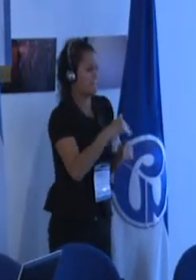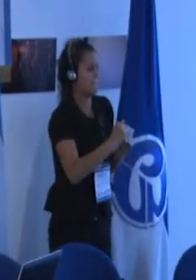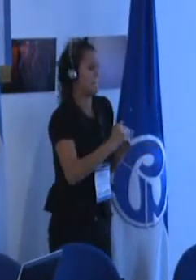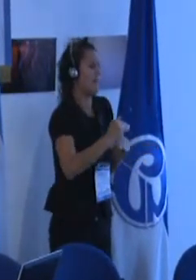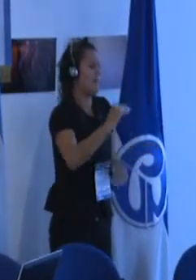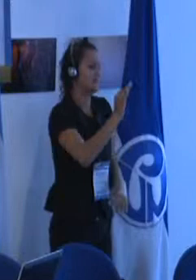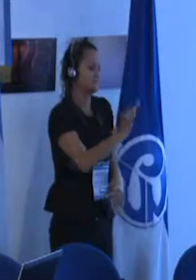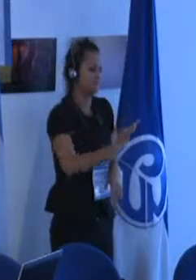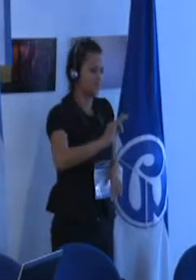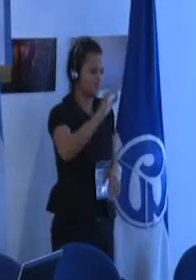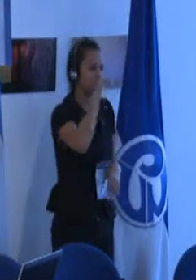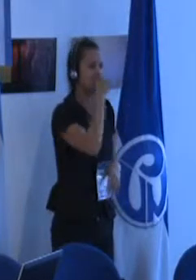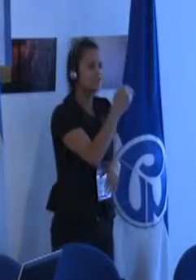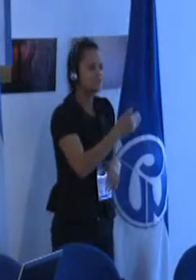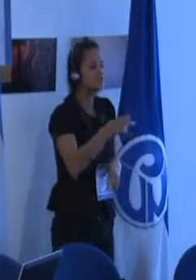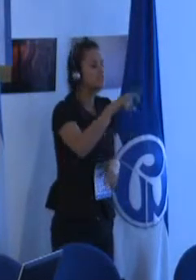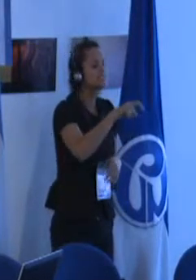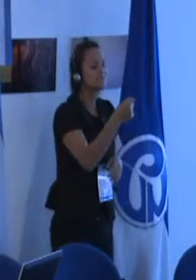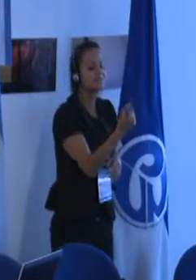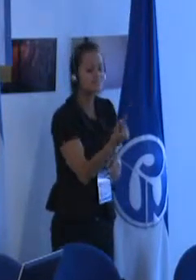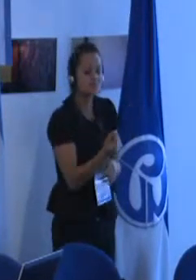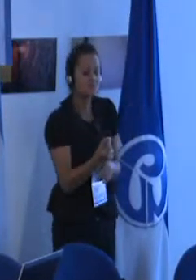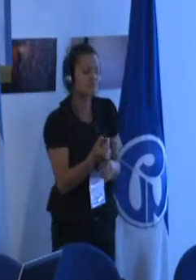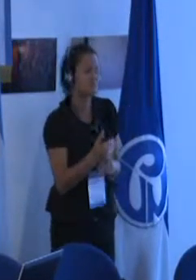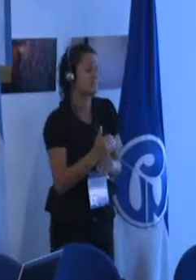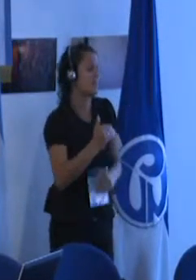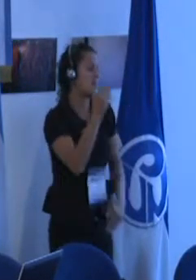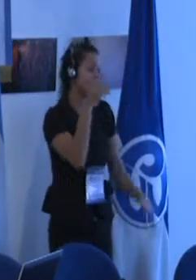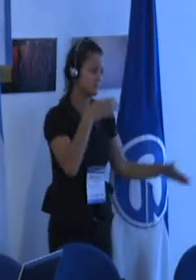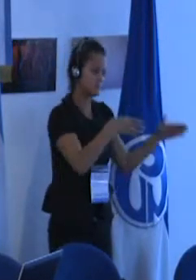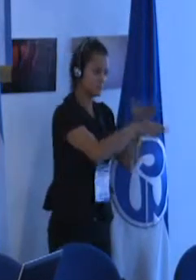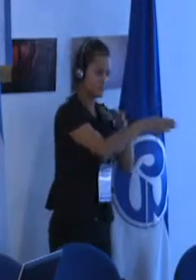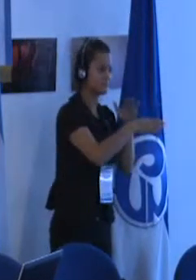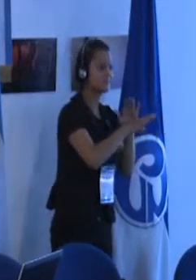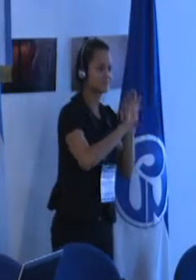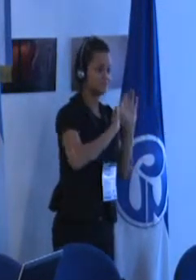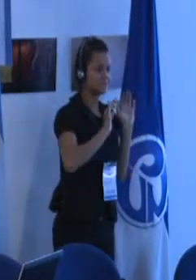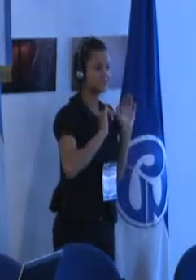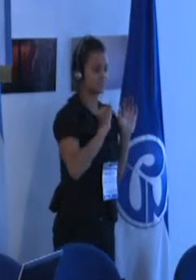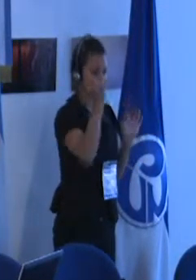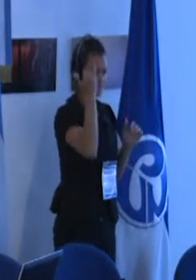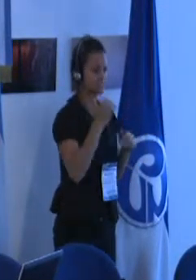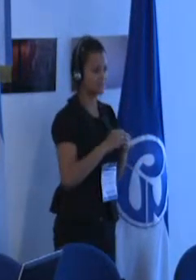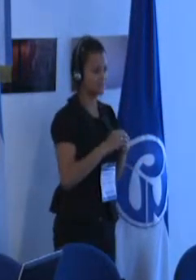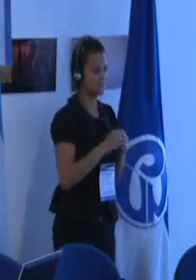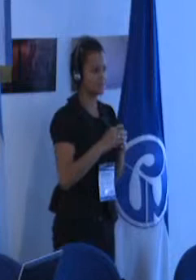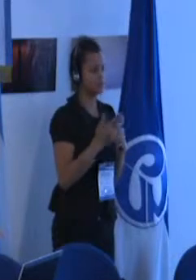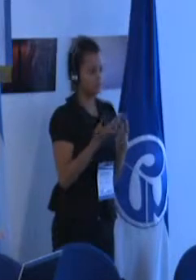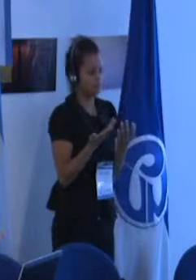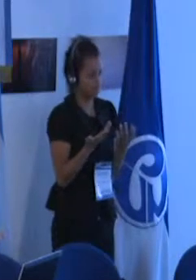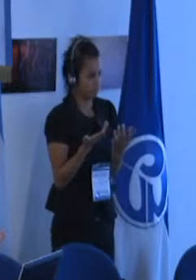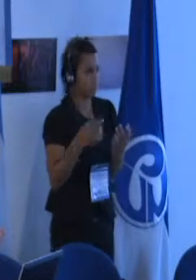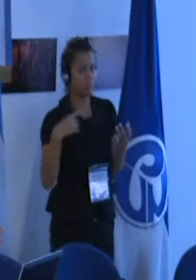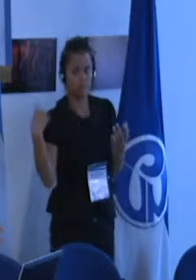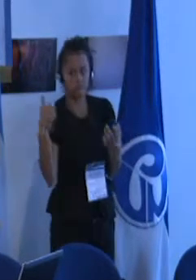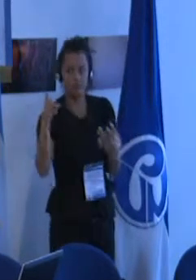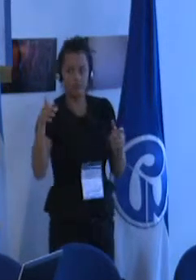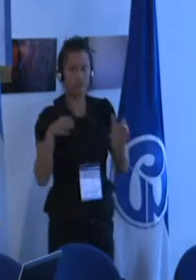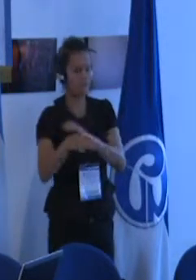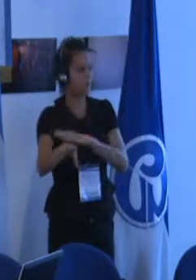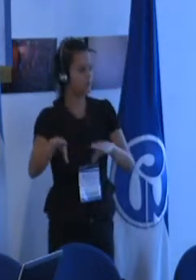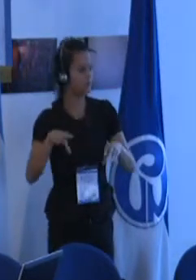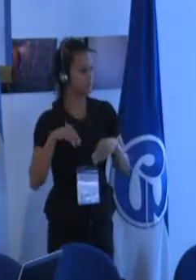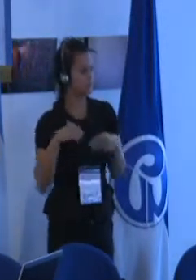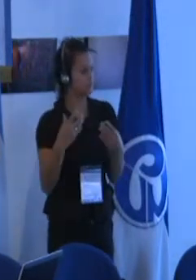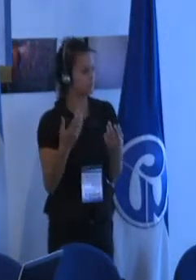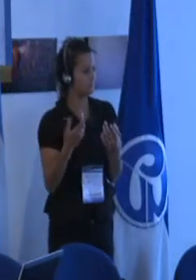particulares un porcentaje mucho más alto de lo que en promedio deberían acoger entonces la escuela